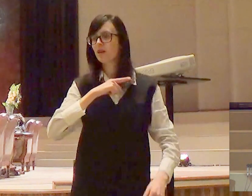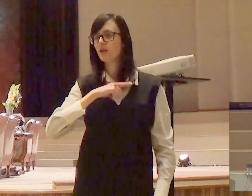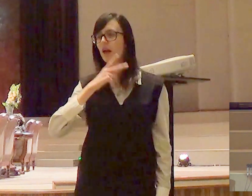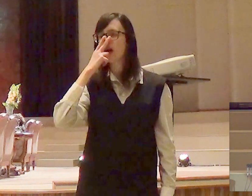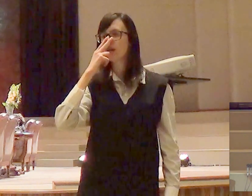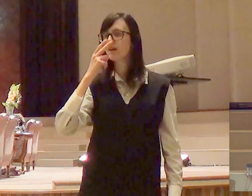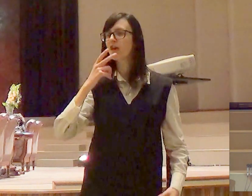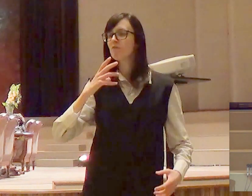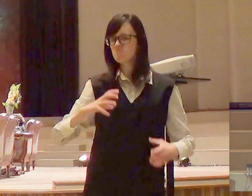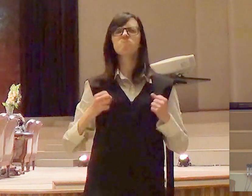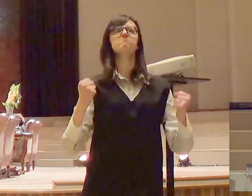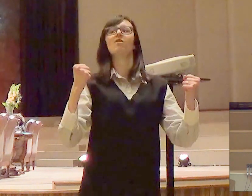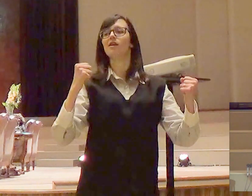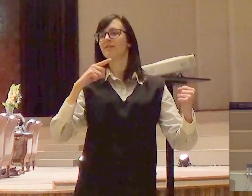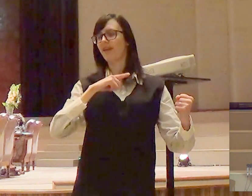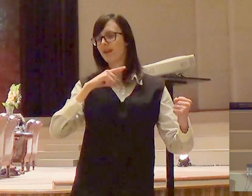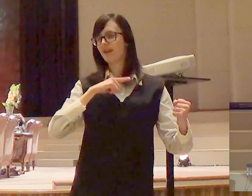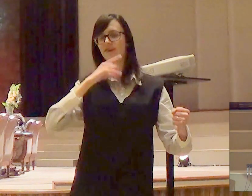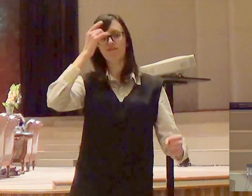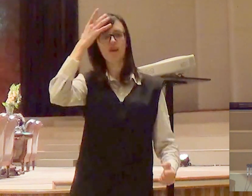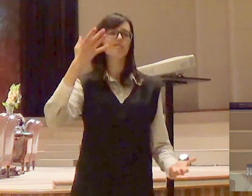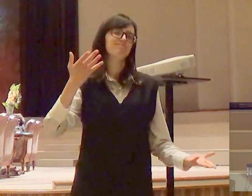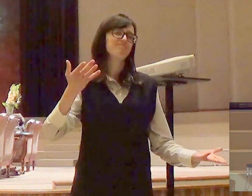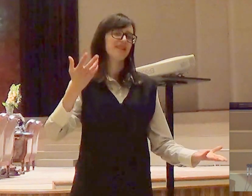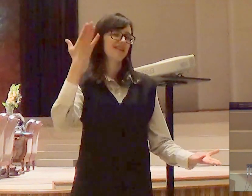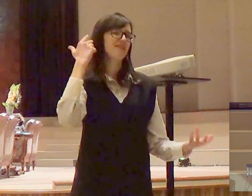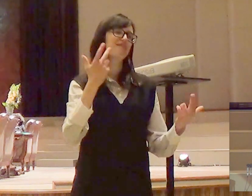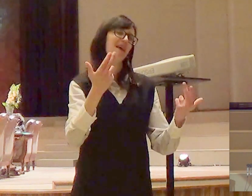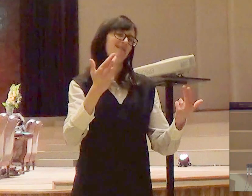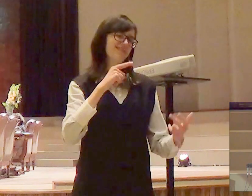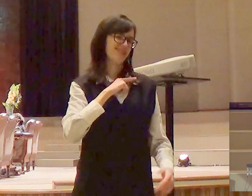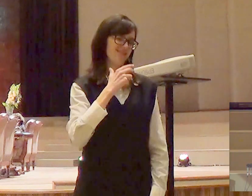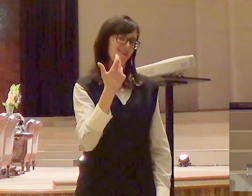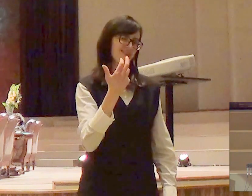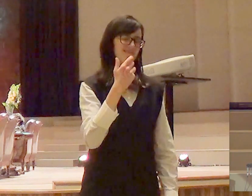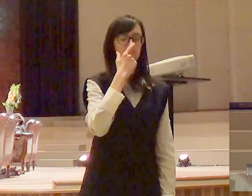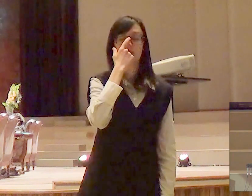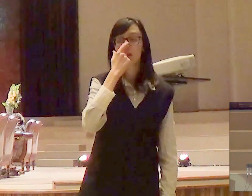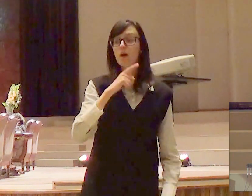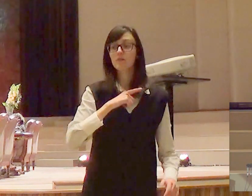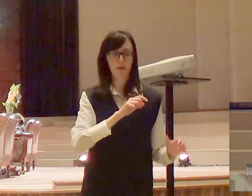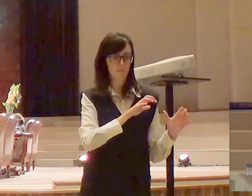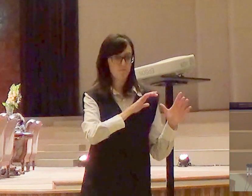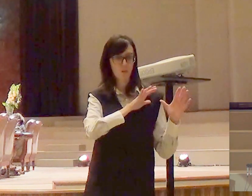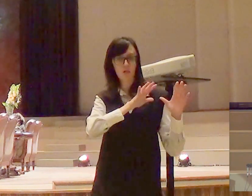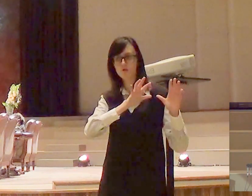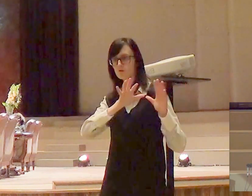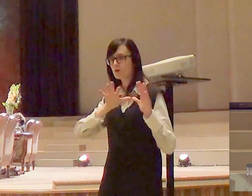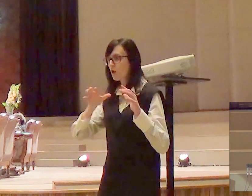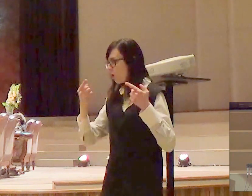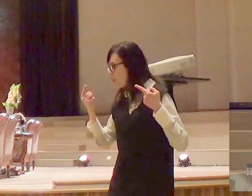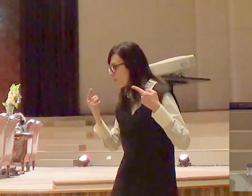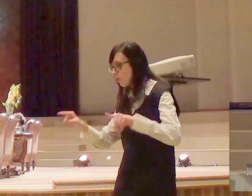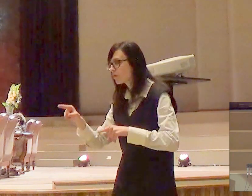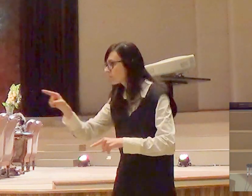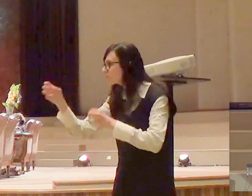publicamente insubmisso. Foi isso que aconteceu no verso 3. Eles se juntaram contra Moisés e Arão e lhes disseram,